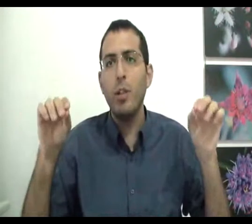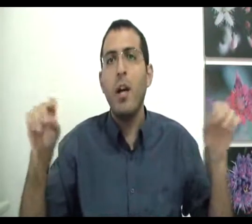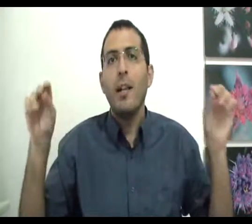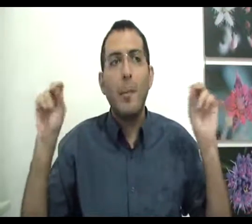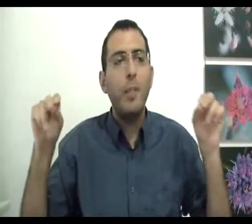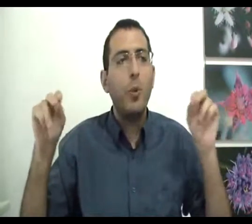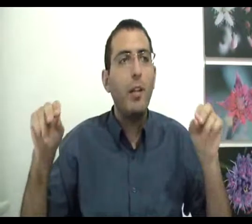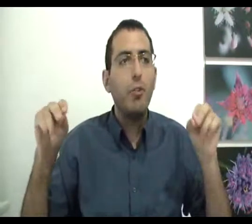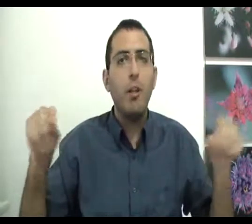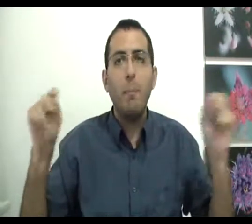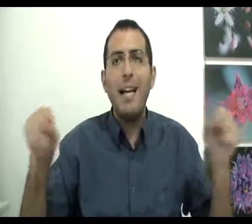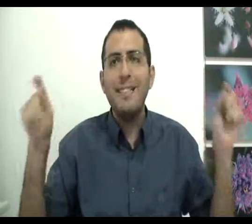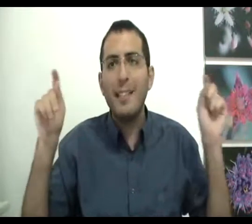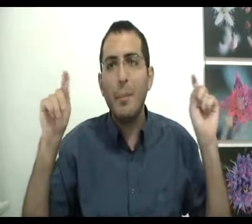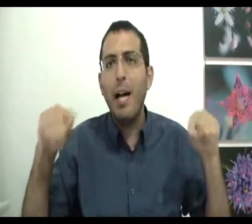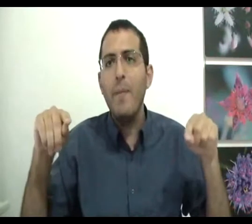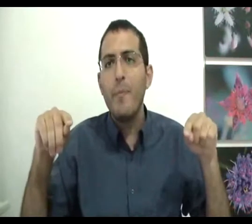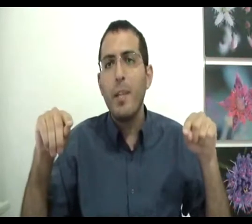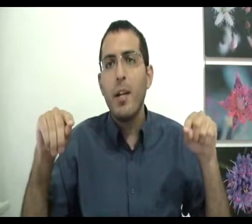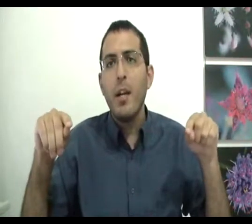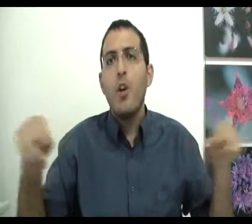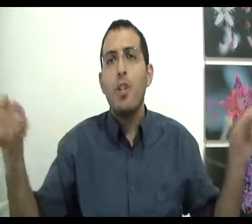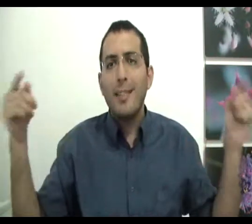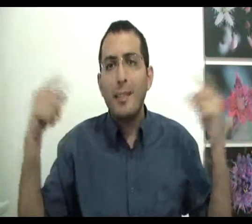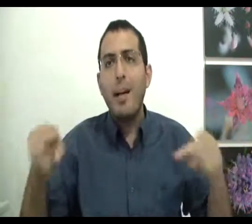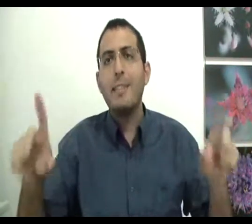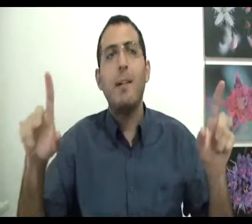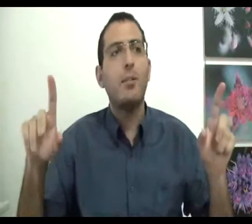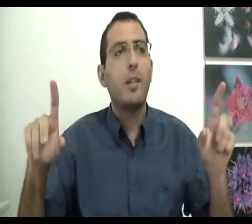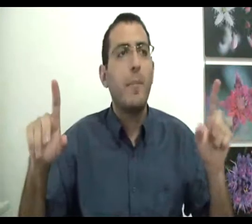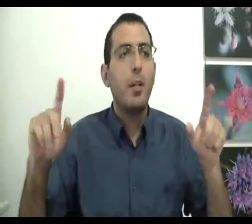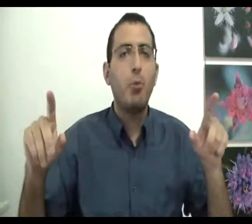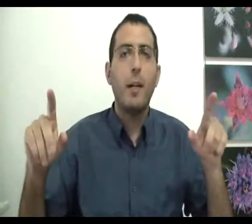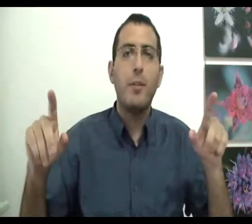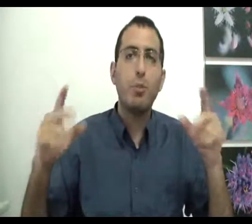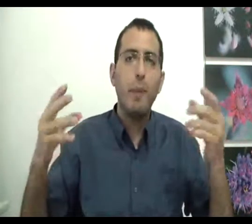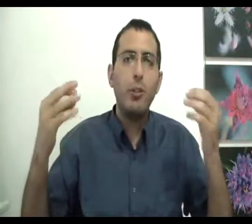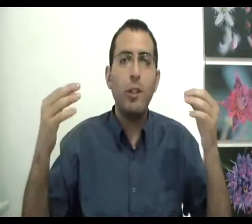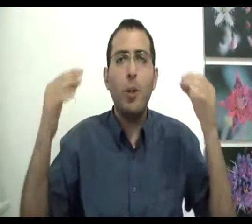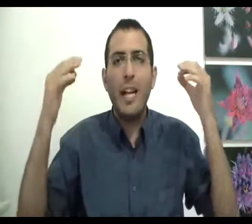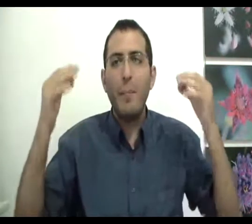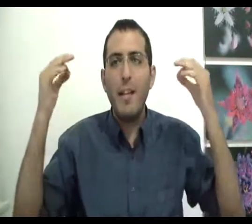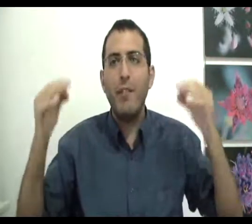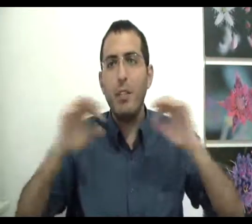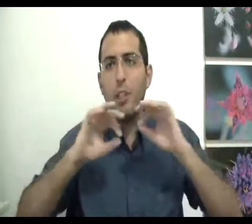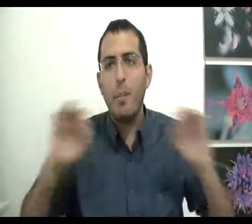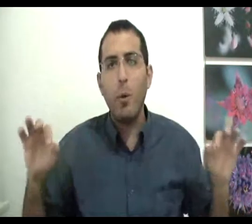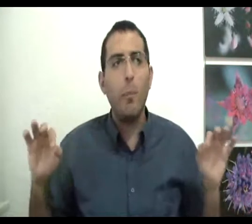תמיד נוכל לשאול מה הסיבה שהסיבה עצמה הזאת קיימת לדוגמה זאת אומרת קודם כל חיימים להבין שיהיה ברור